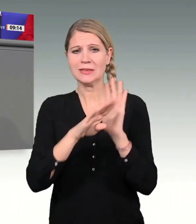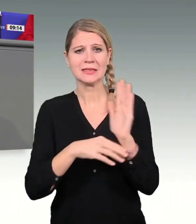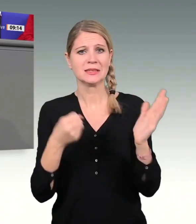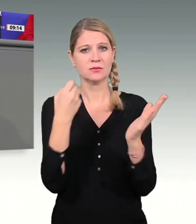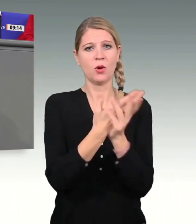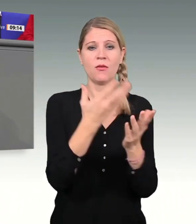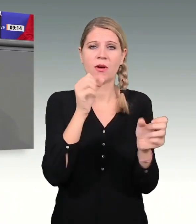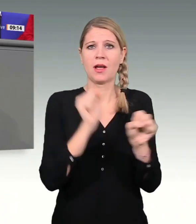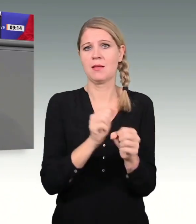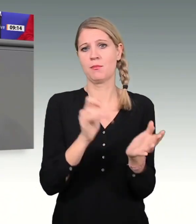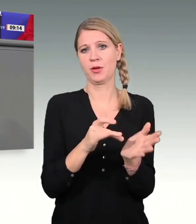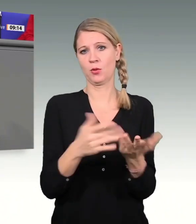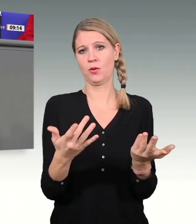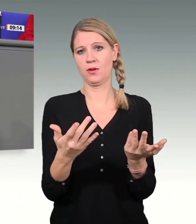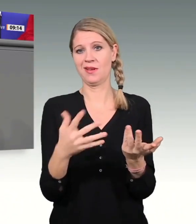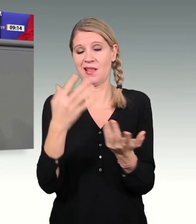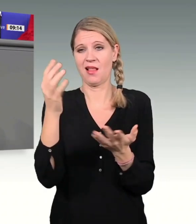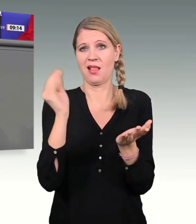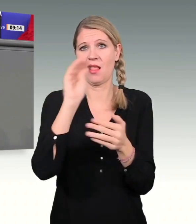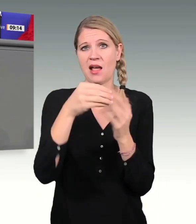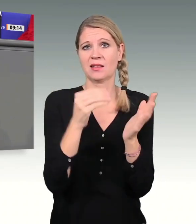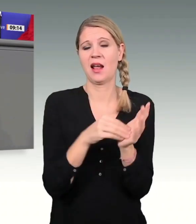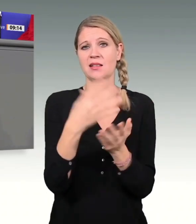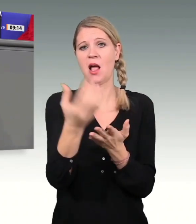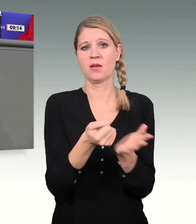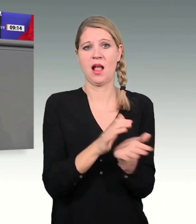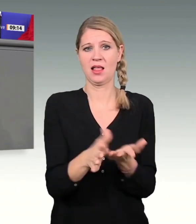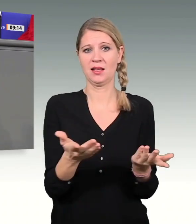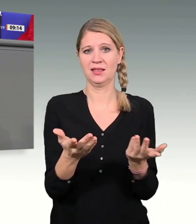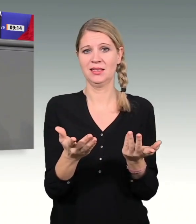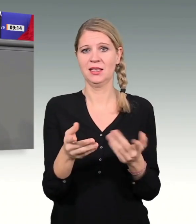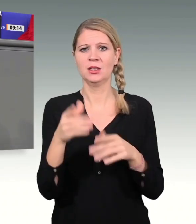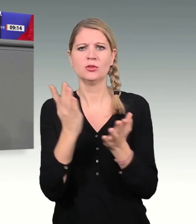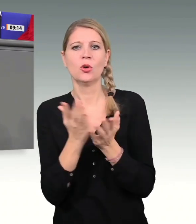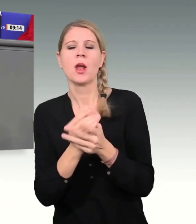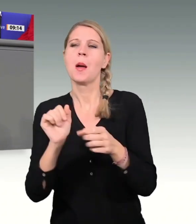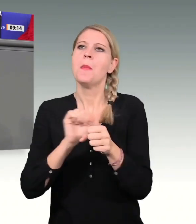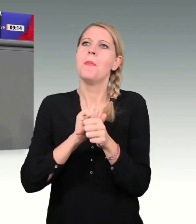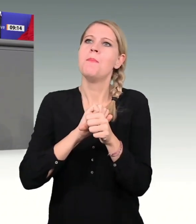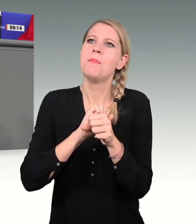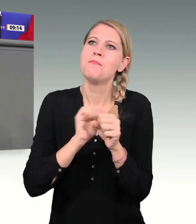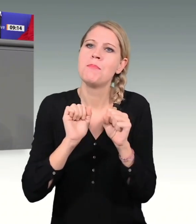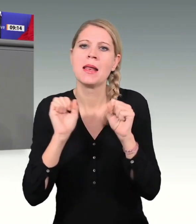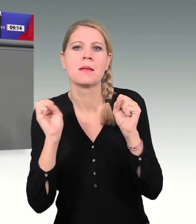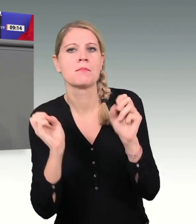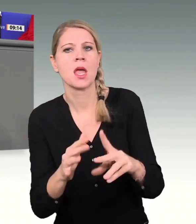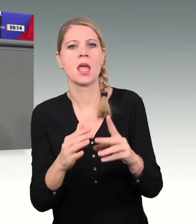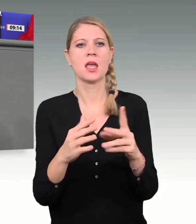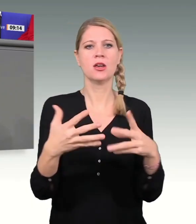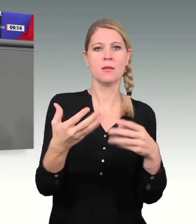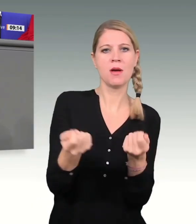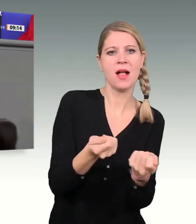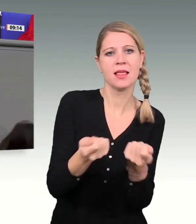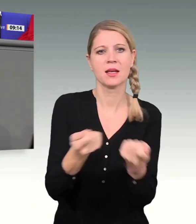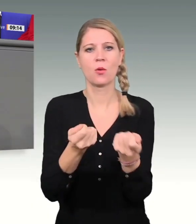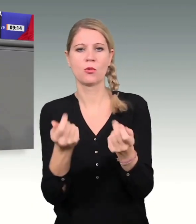EKF im Jahre 2020 bewährt habe. Nein, meine Damen und Herren, wenn man einmal bei Gelb über die Ampel gefahren ist, heißt das nicht, dass man